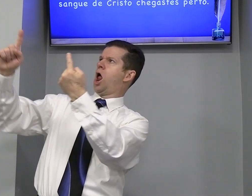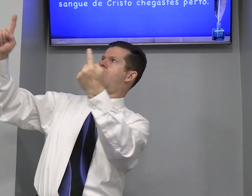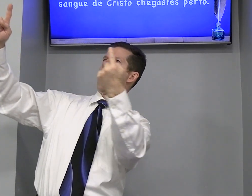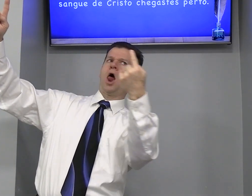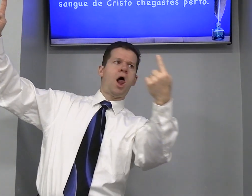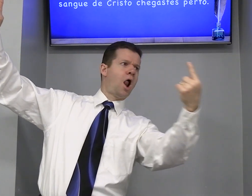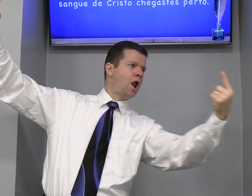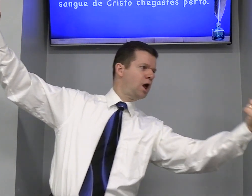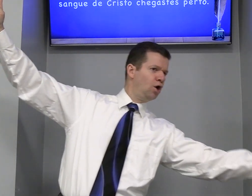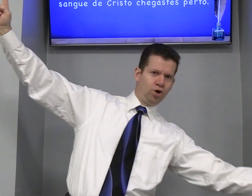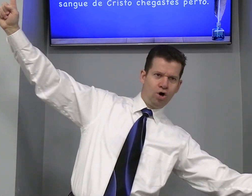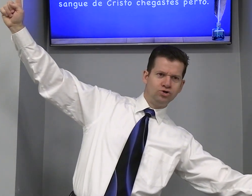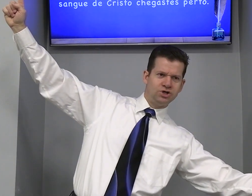E o longe